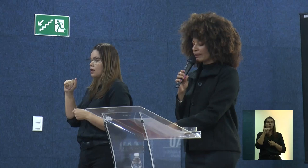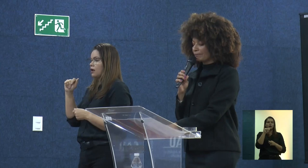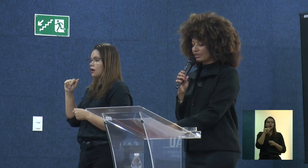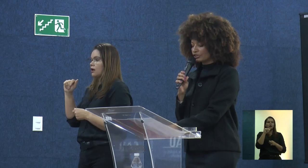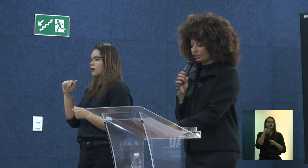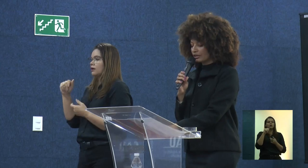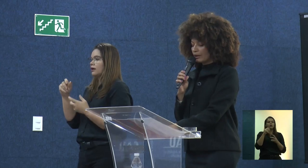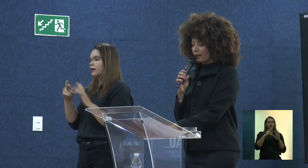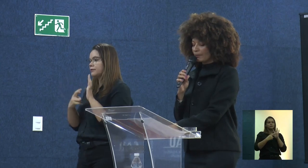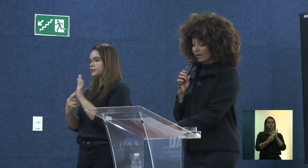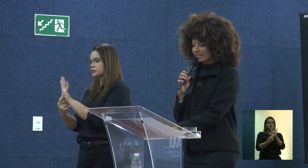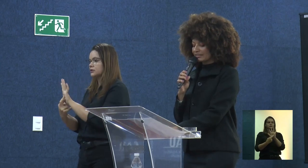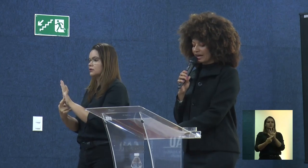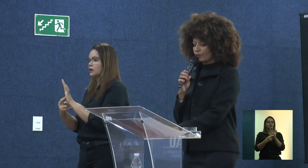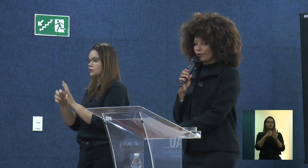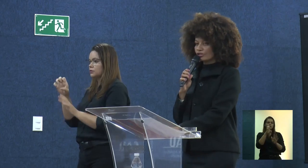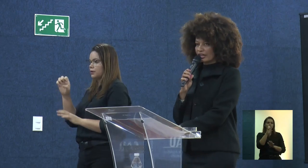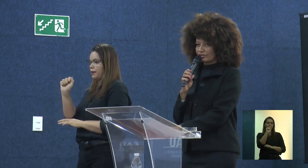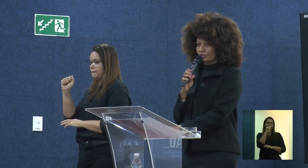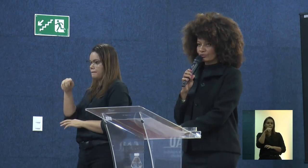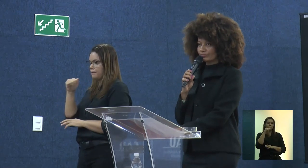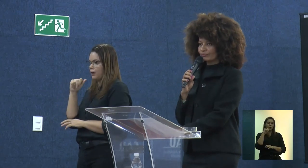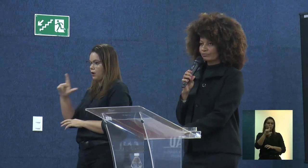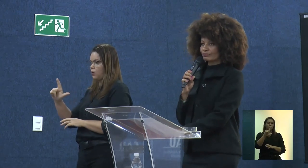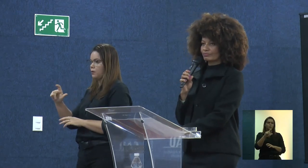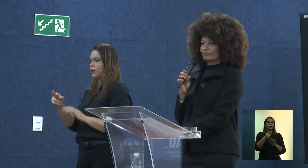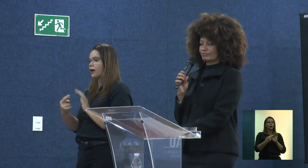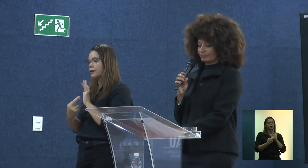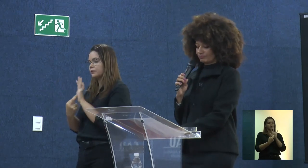Emal Trapiche, para apresentar o projeto.